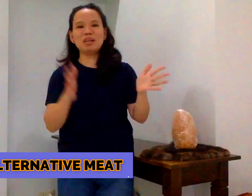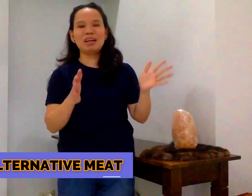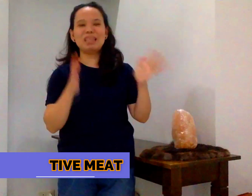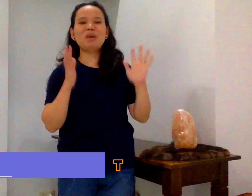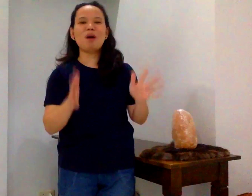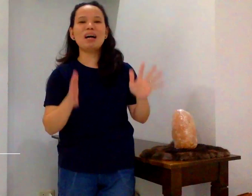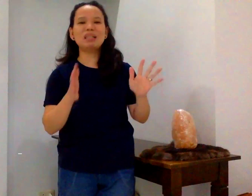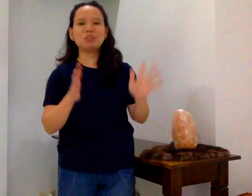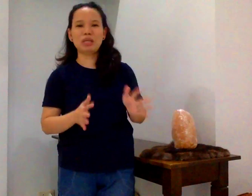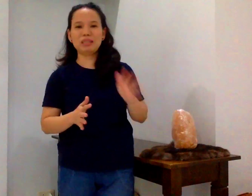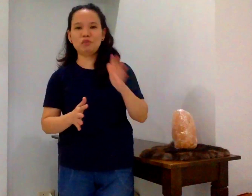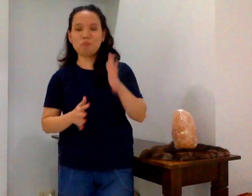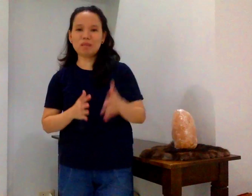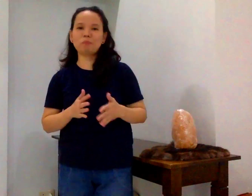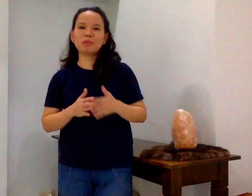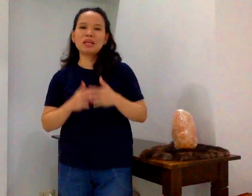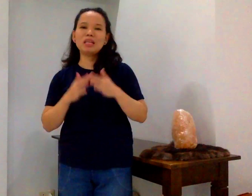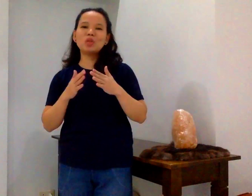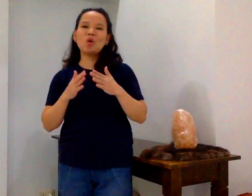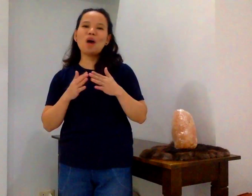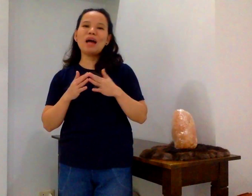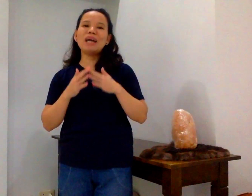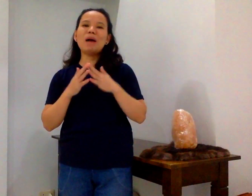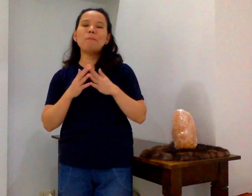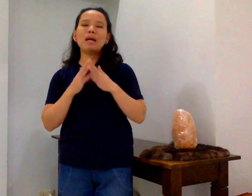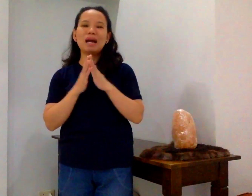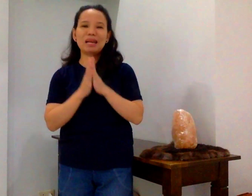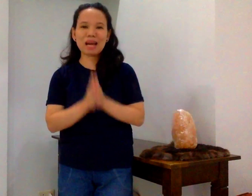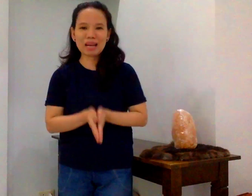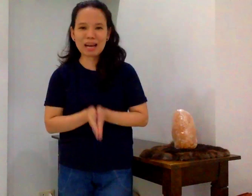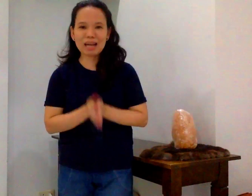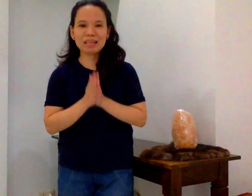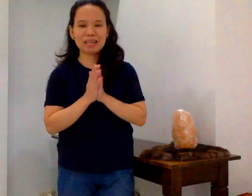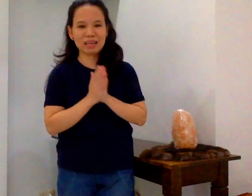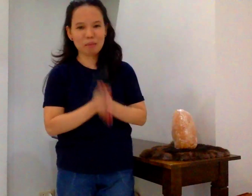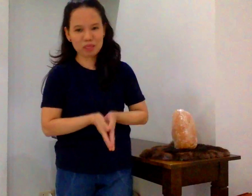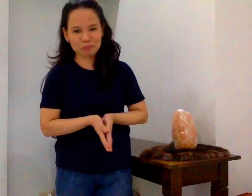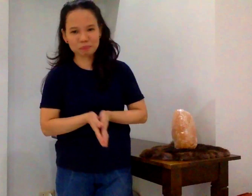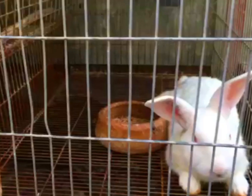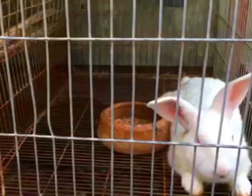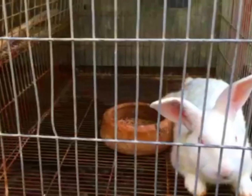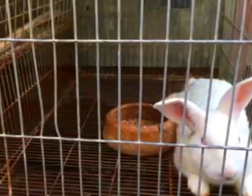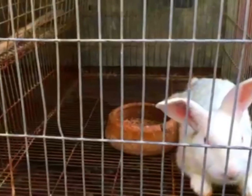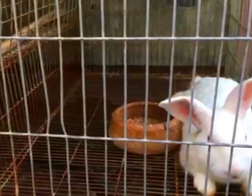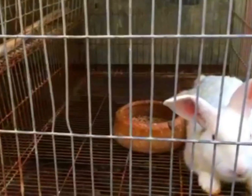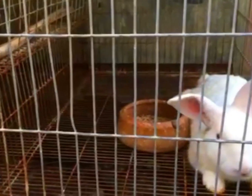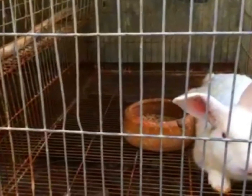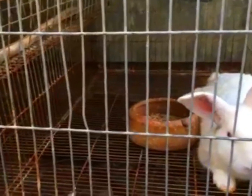na ginawang alternative meat. Ito ay ang pag-aalaga ng gabi or nag-aalaga ang asawa ko ng